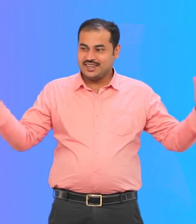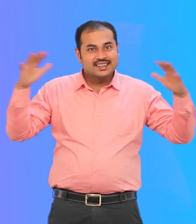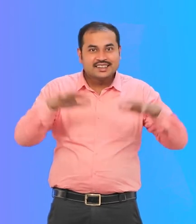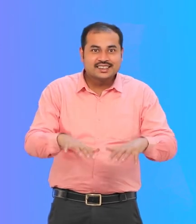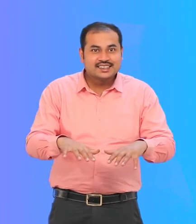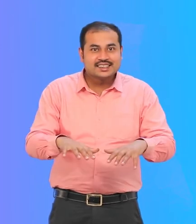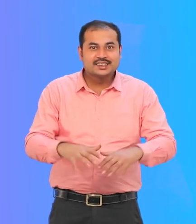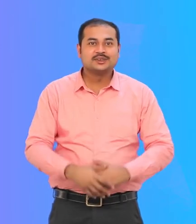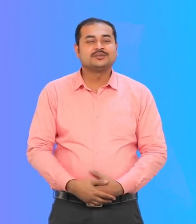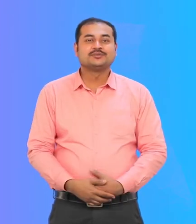चीज़ें देखी होंगी